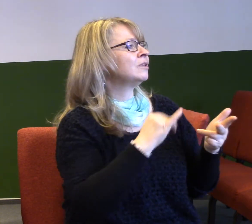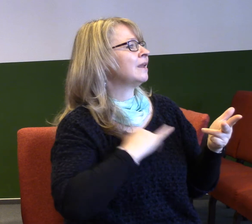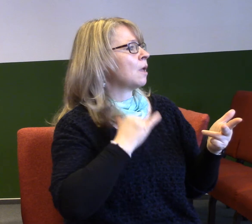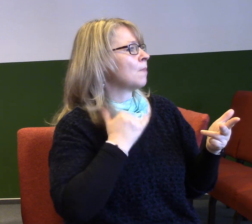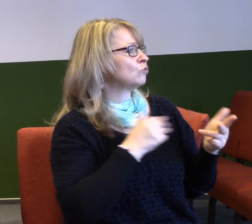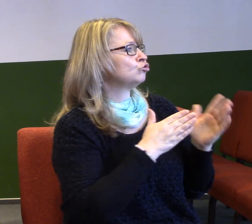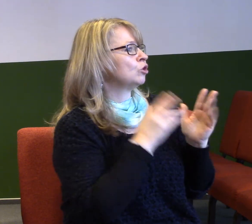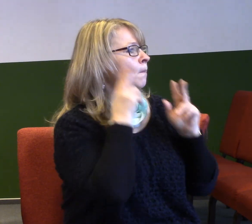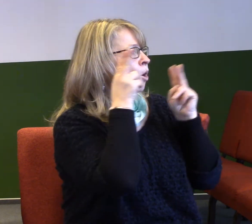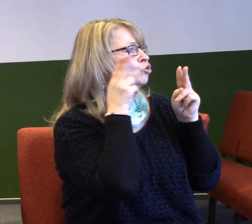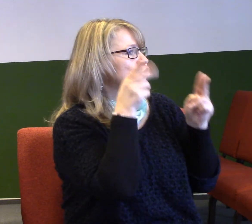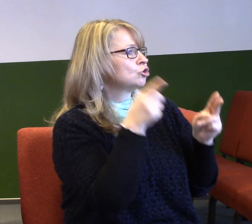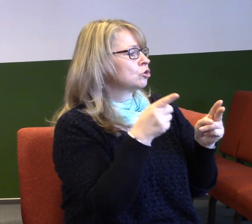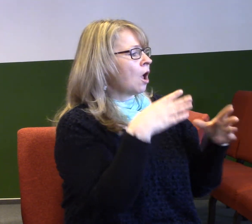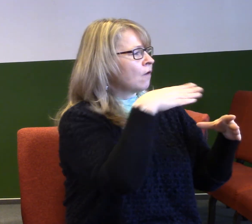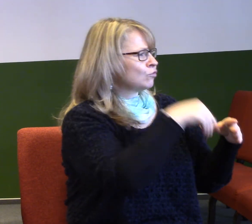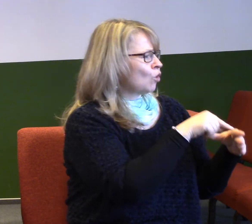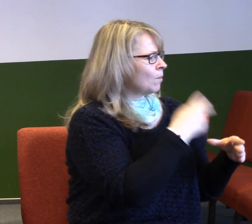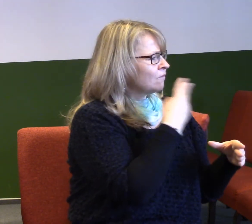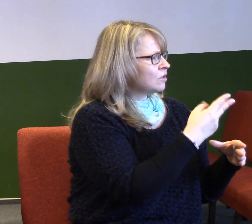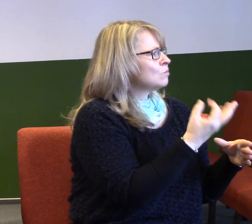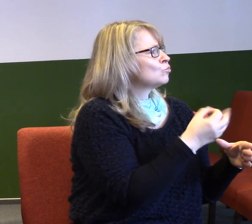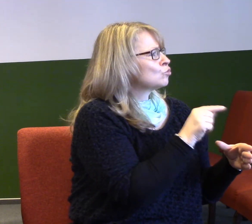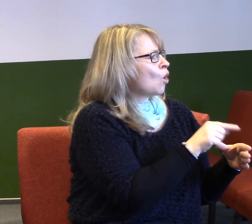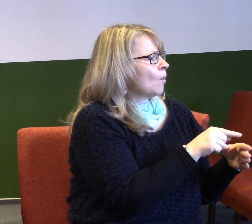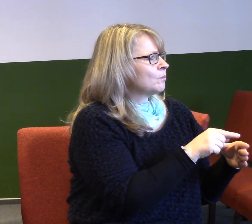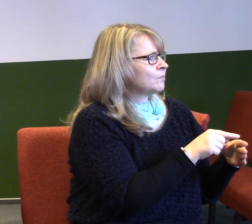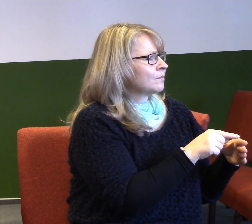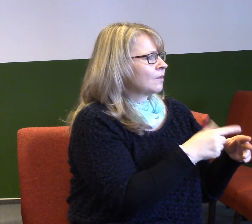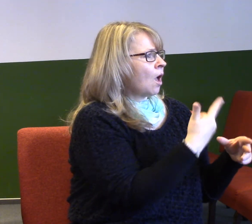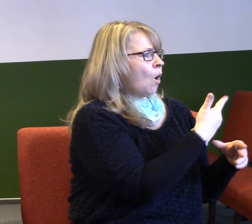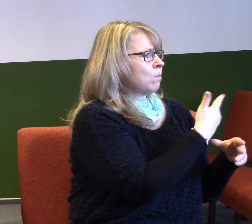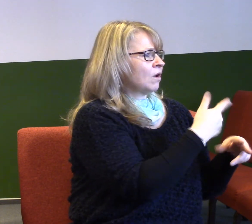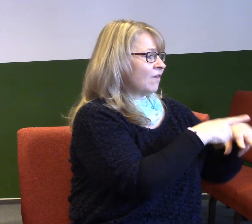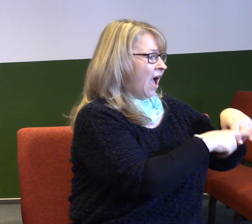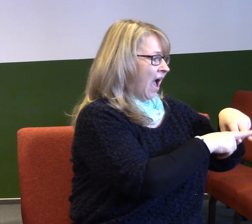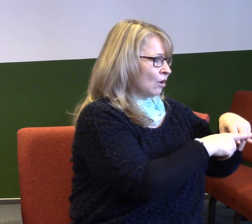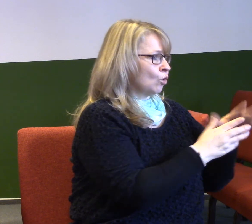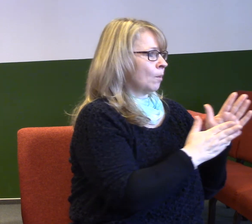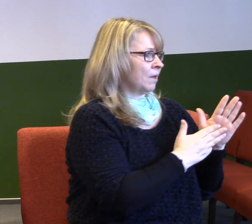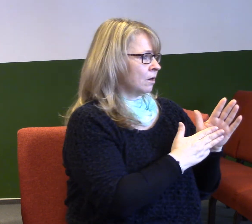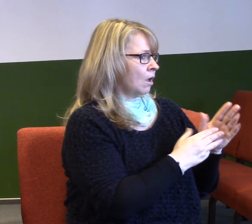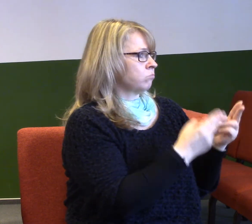příběh, tam je vidět jedna věc. Áron i Miriam, kteří byli docela významní v tom